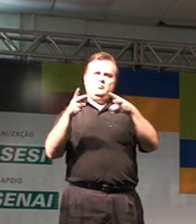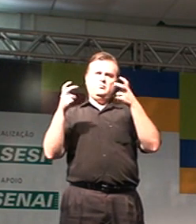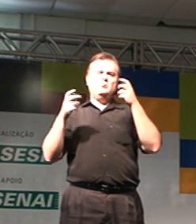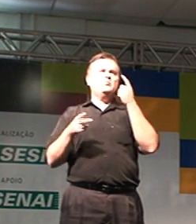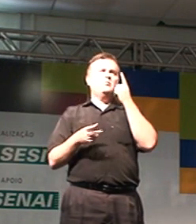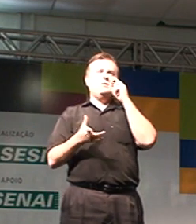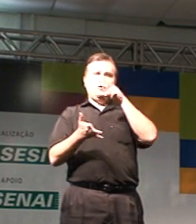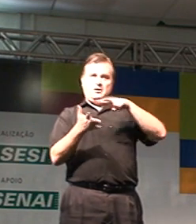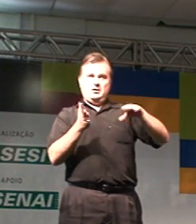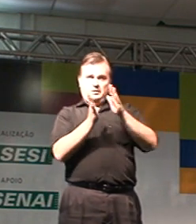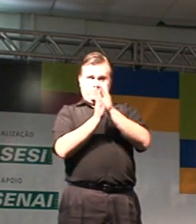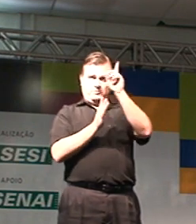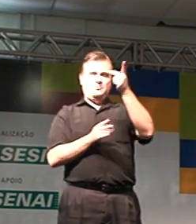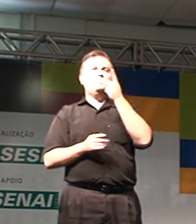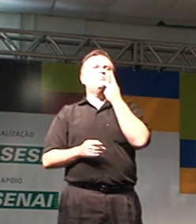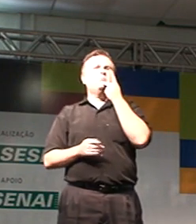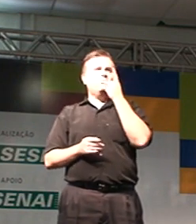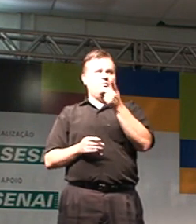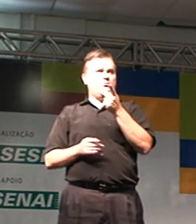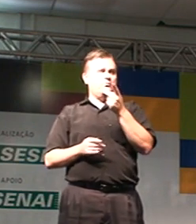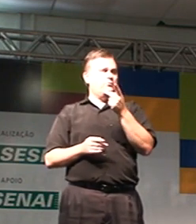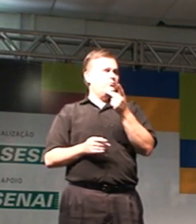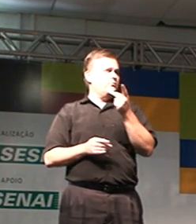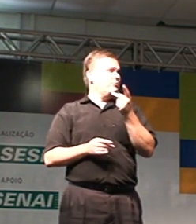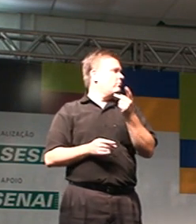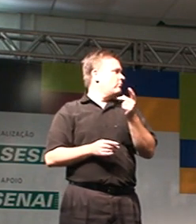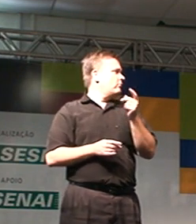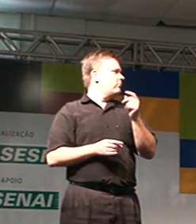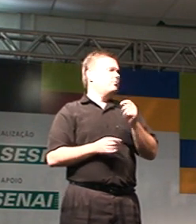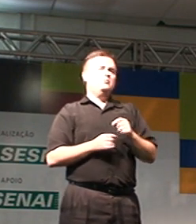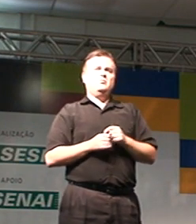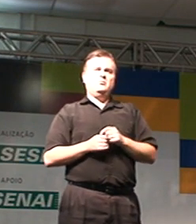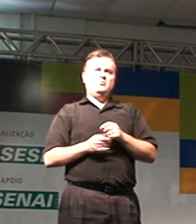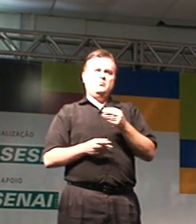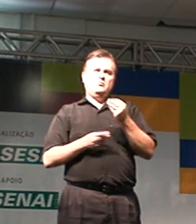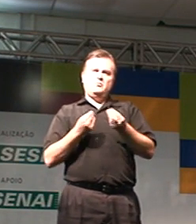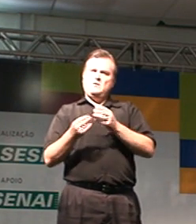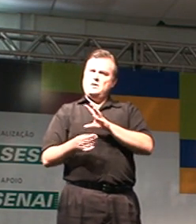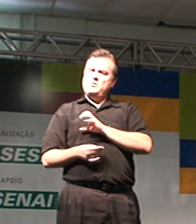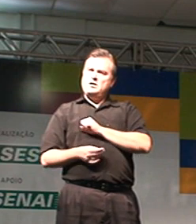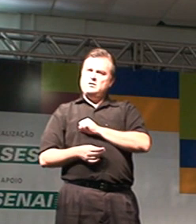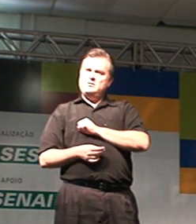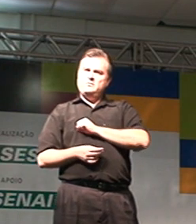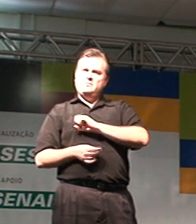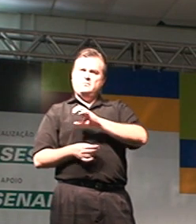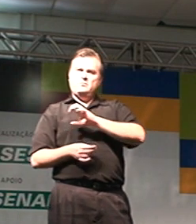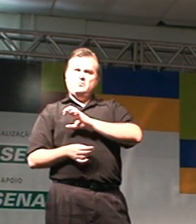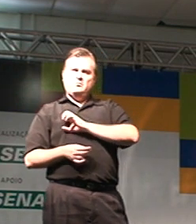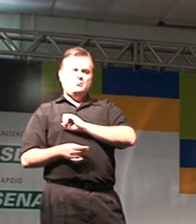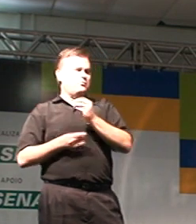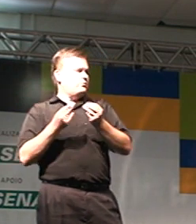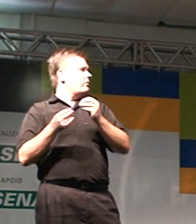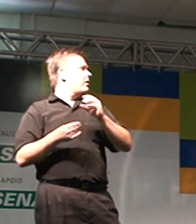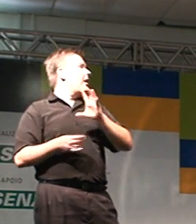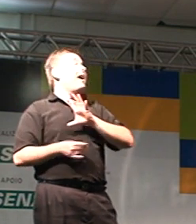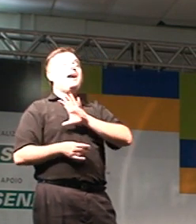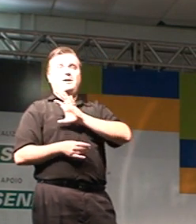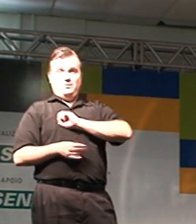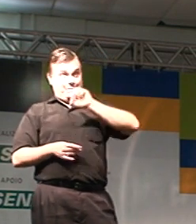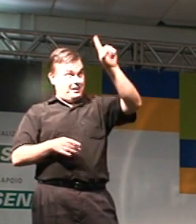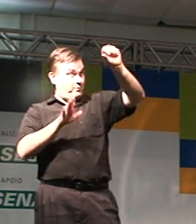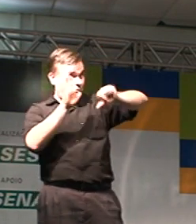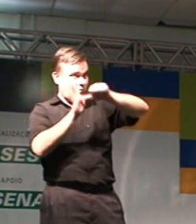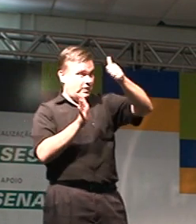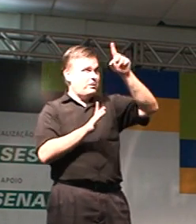Lemos na Bíblia que Deus fala que é para avá-lo em primeiro lugar, sobre todas as coisas. Em segundo, Ele fala amar seu próximo